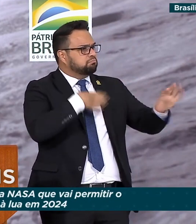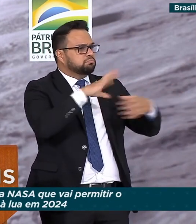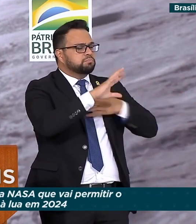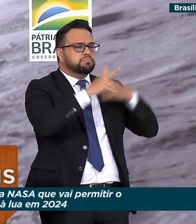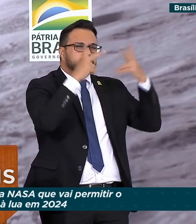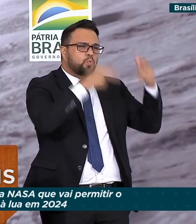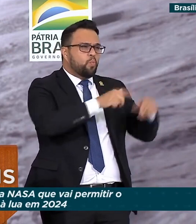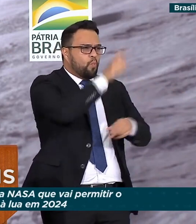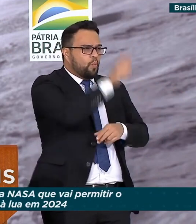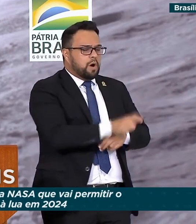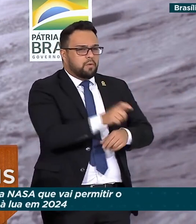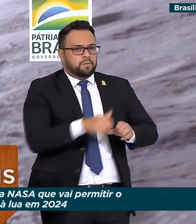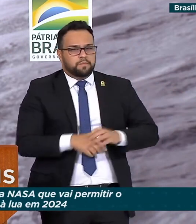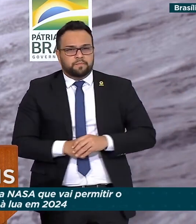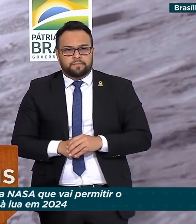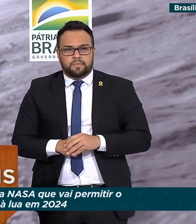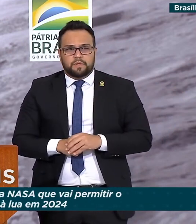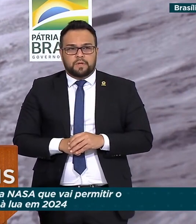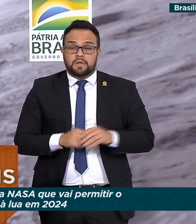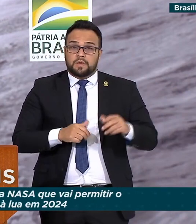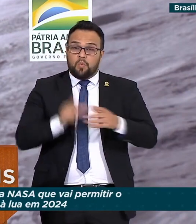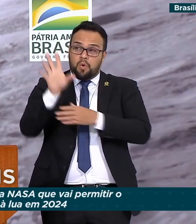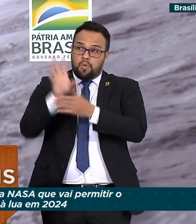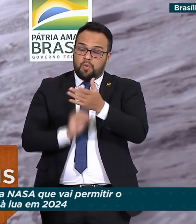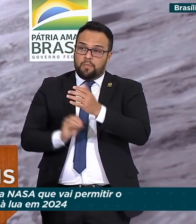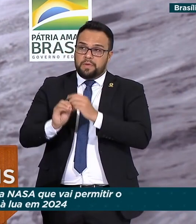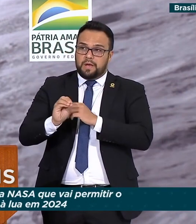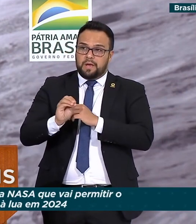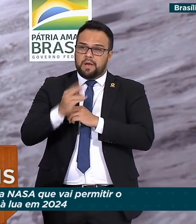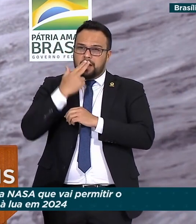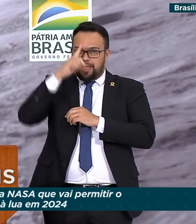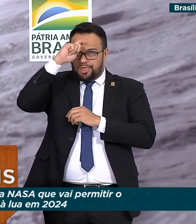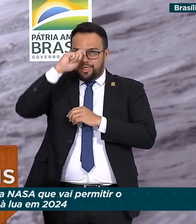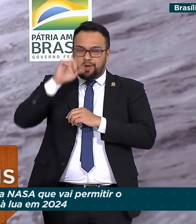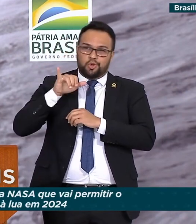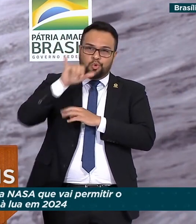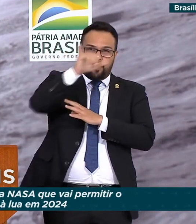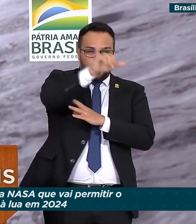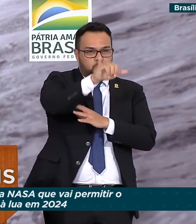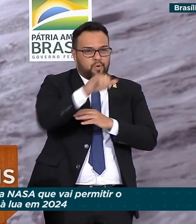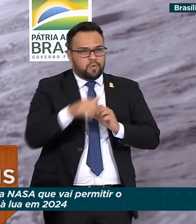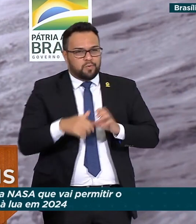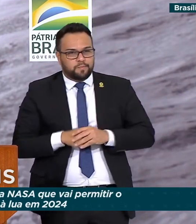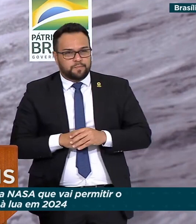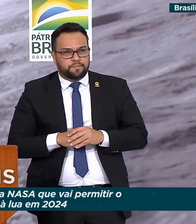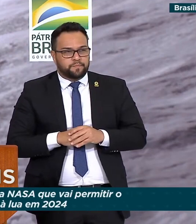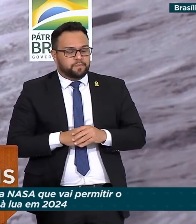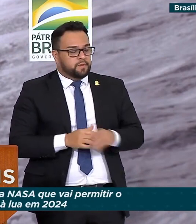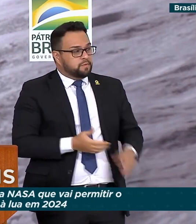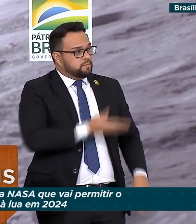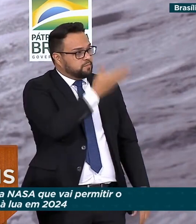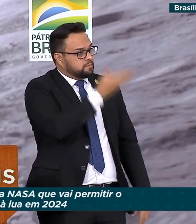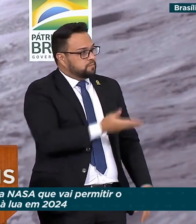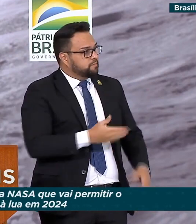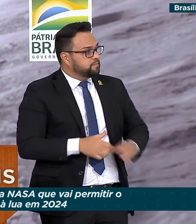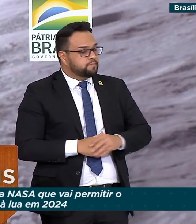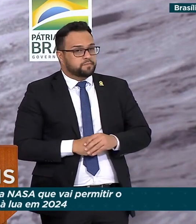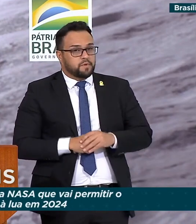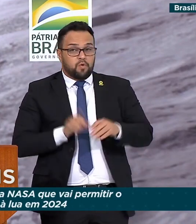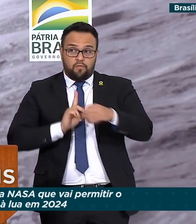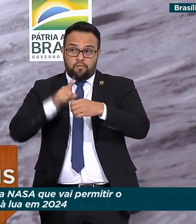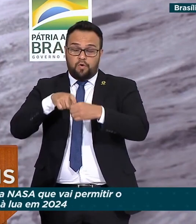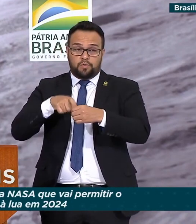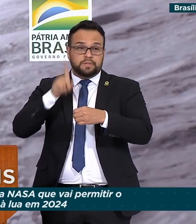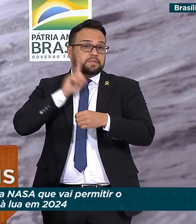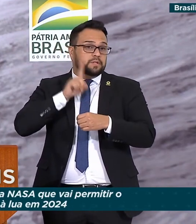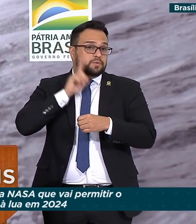us. E ao vê-lo citar aqui em Santos Dumont, então eu tenho agora que não era apenas uma suspeita, era uma verdade. Possivelmente estão levando o senhor de volta para os Estados